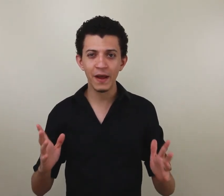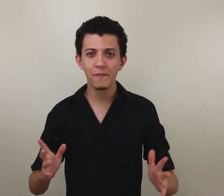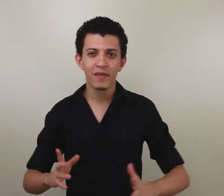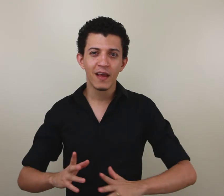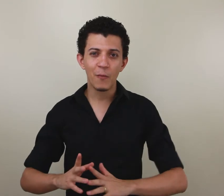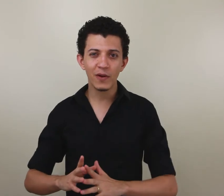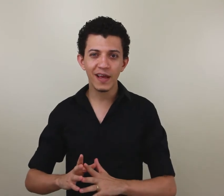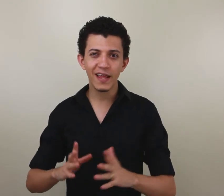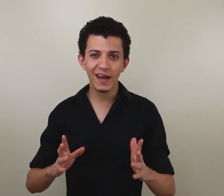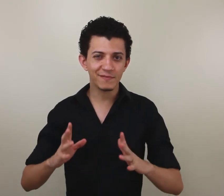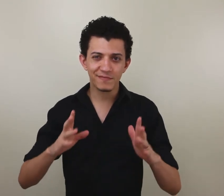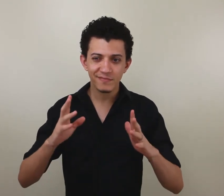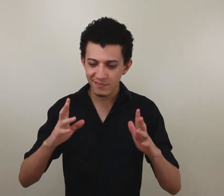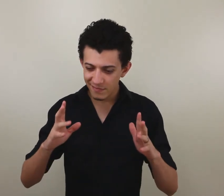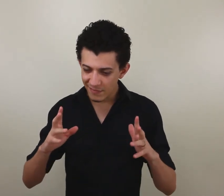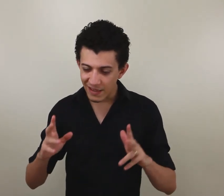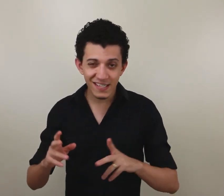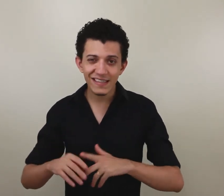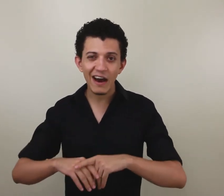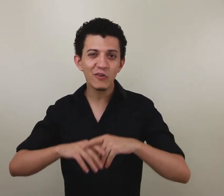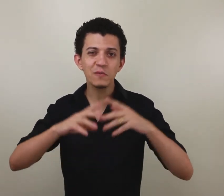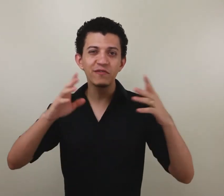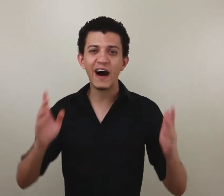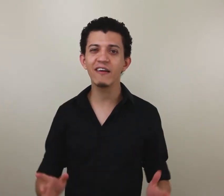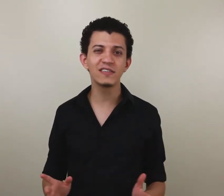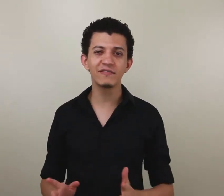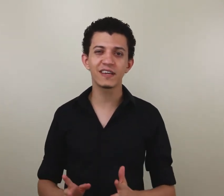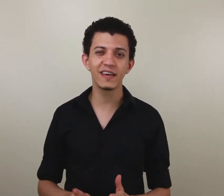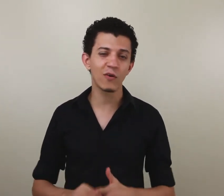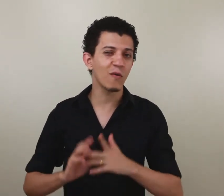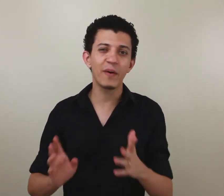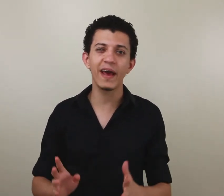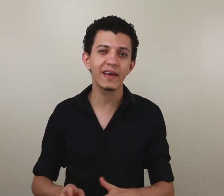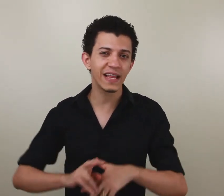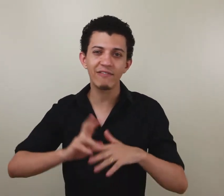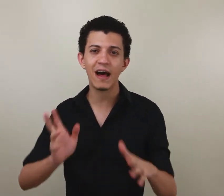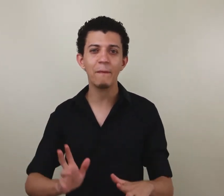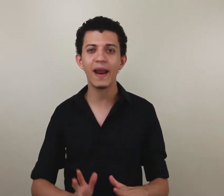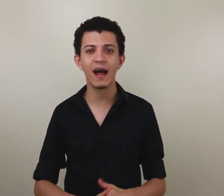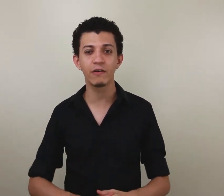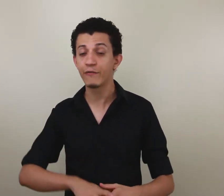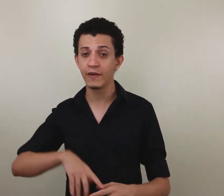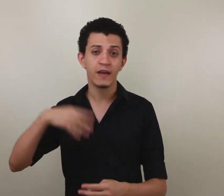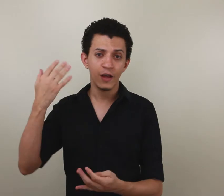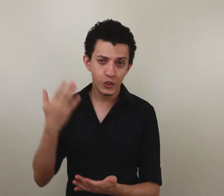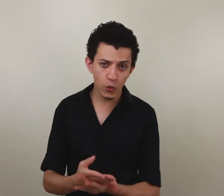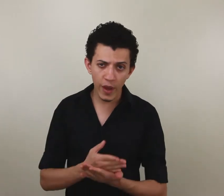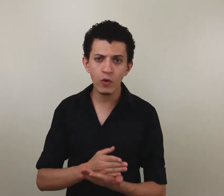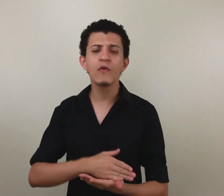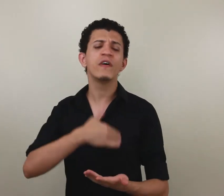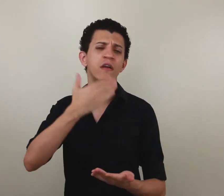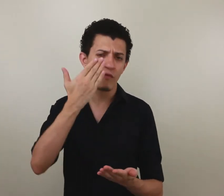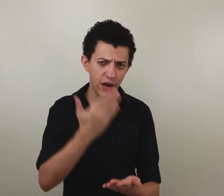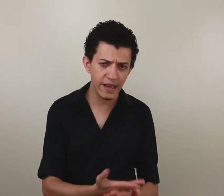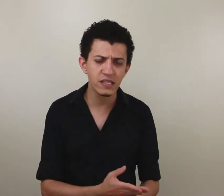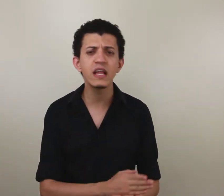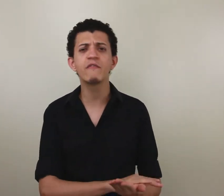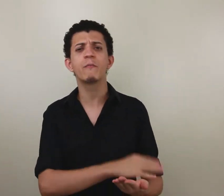né? Eu poderia citar o nome de vários livros aqui que eu comprei e que estavam lá parados. Eu fui de um em um falando, não, vou ler esse livro.